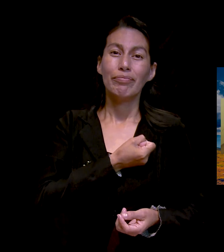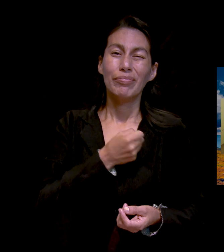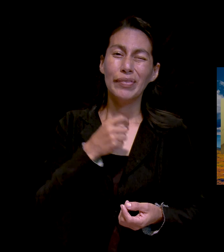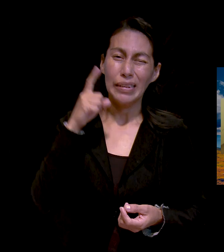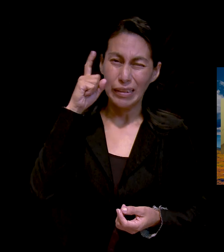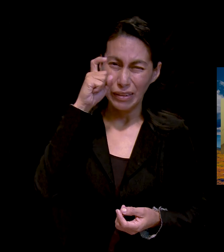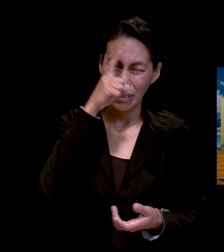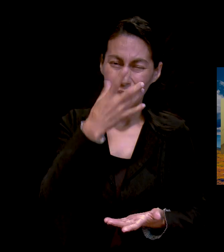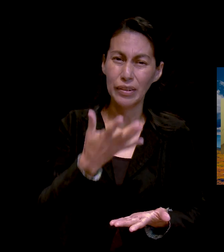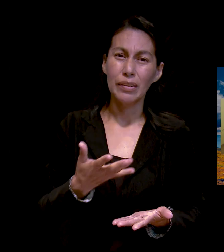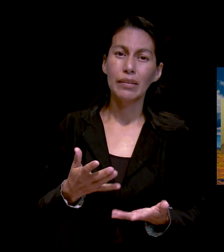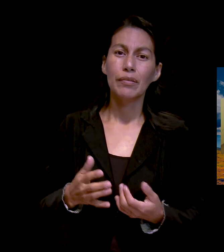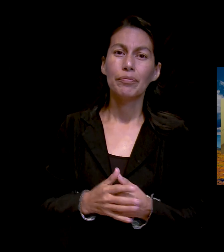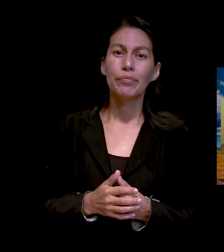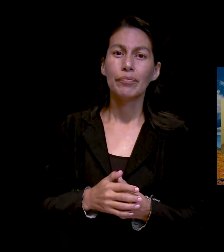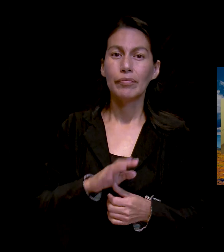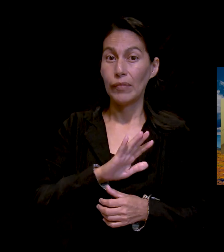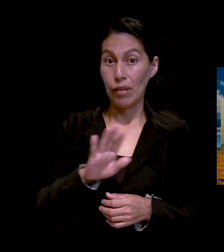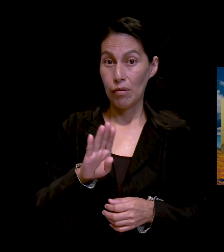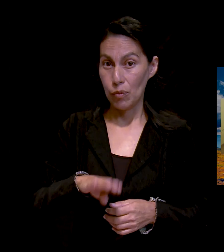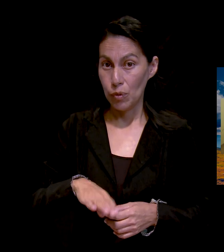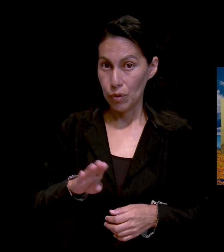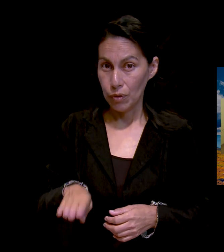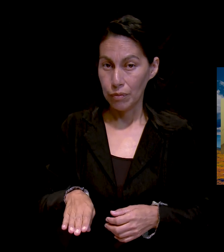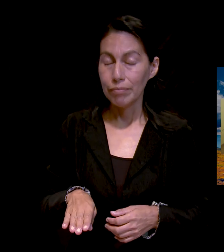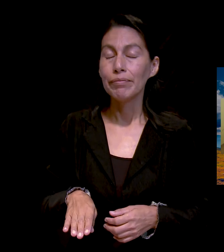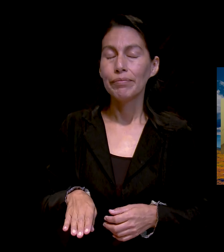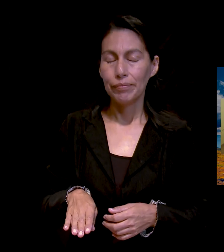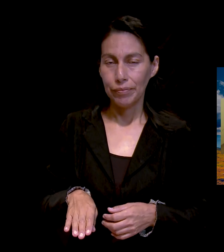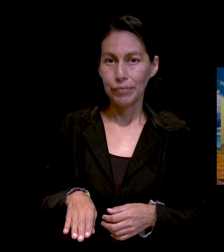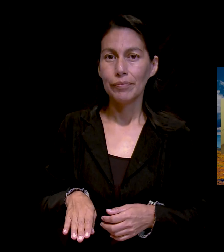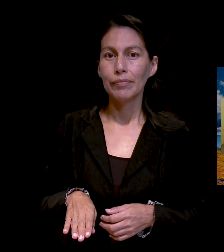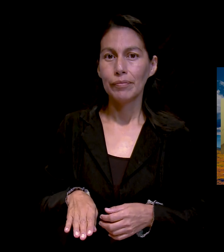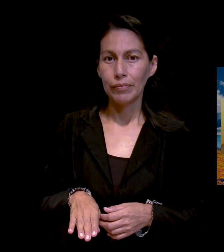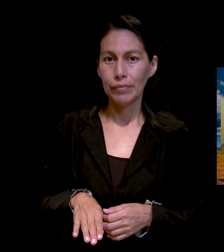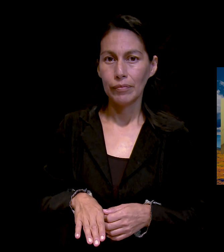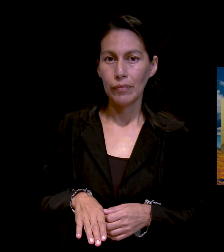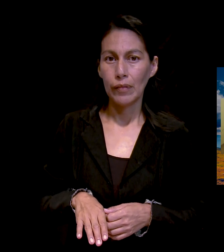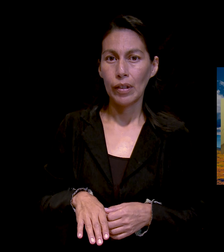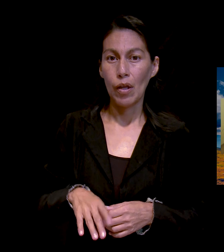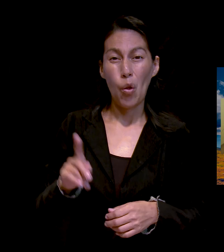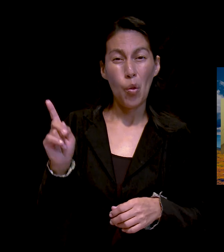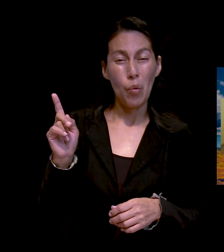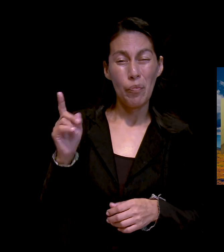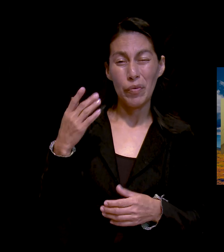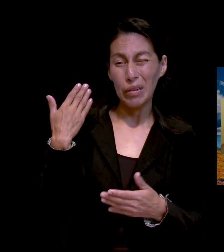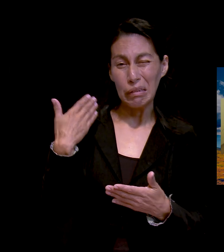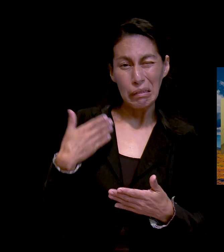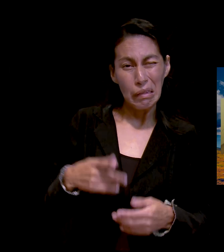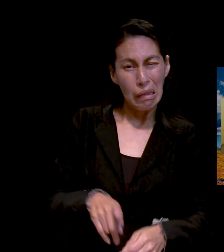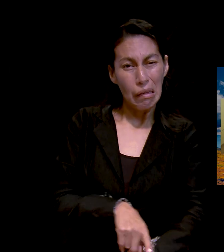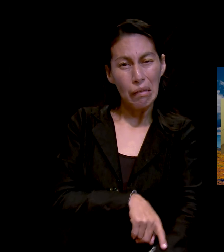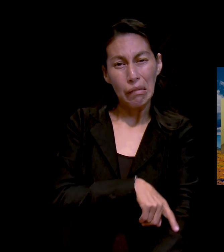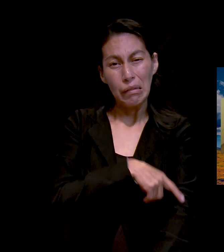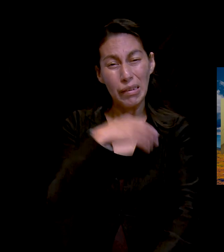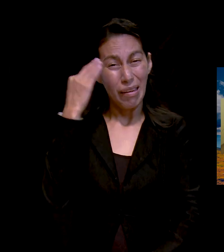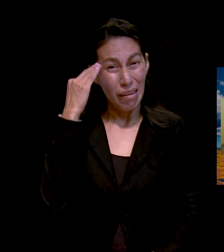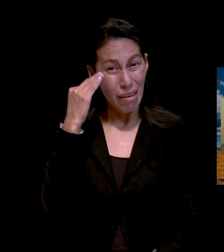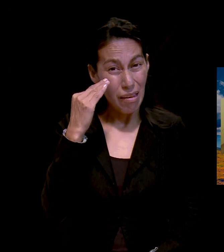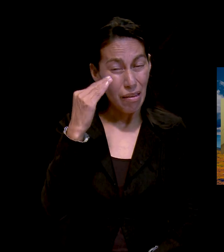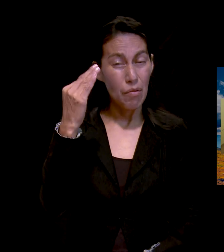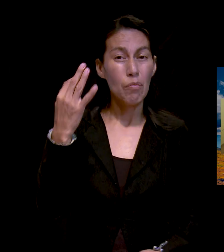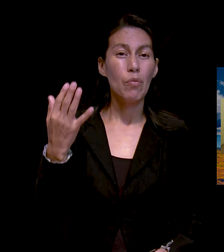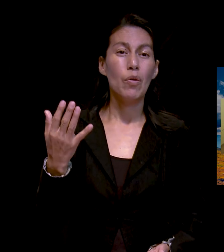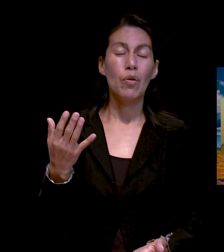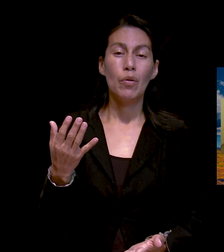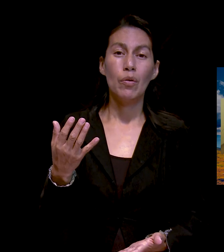finalmente lo llevó al descanso. Y durante todo ese trayecto, la